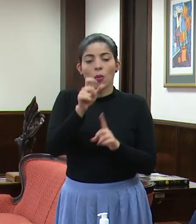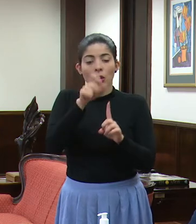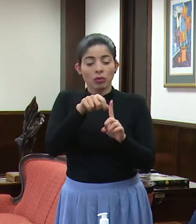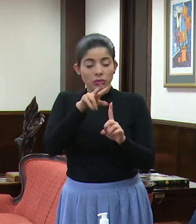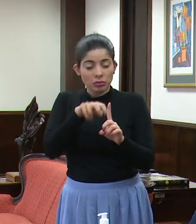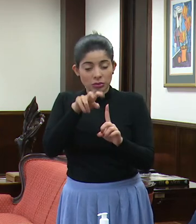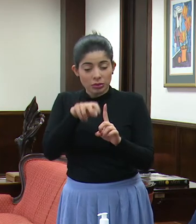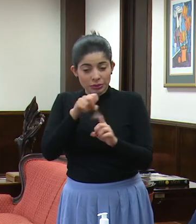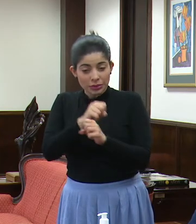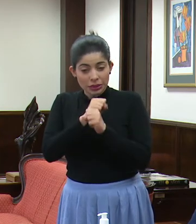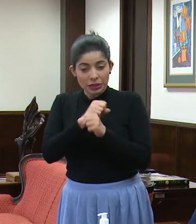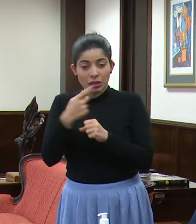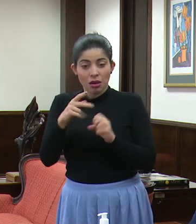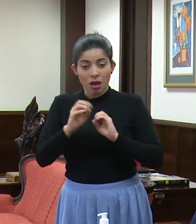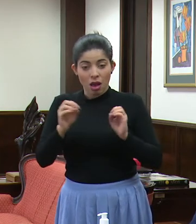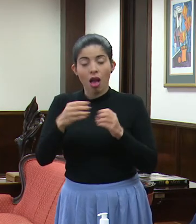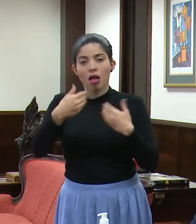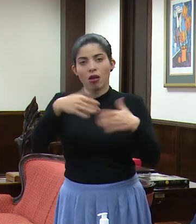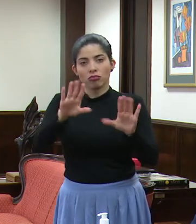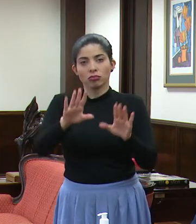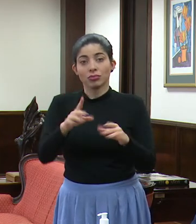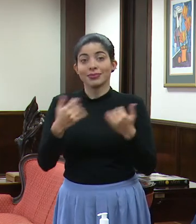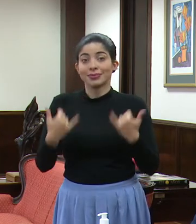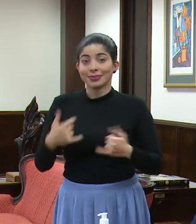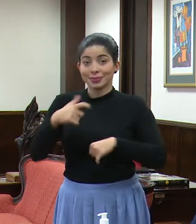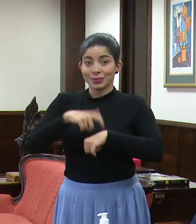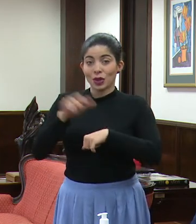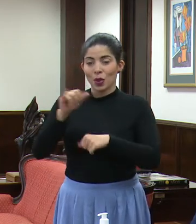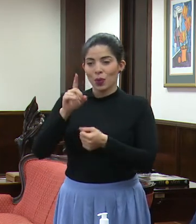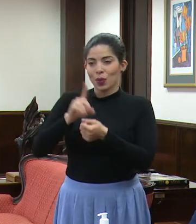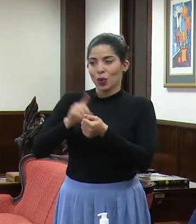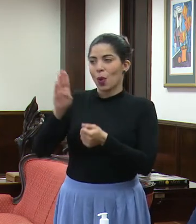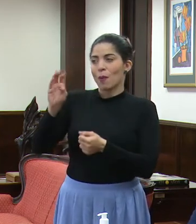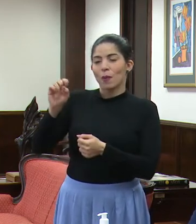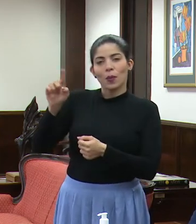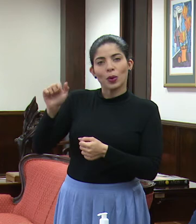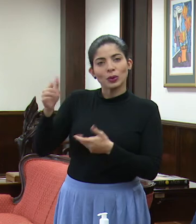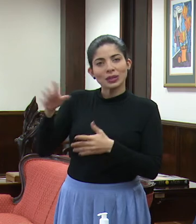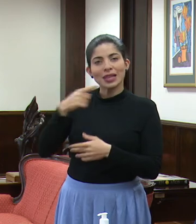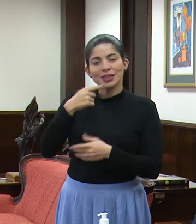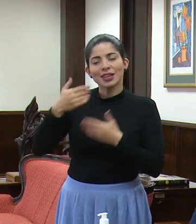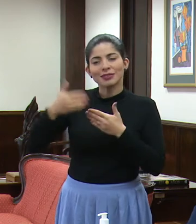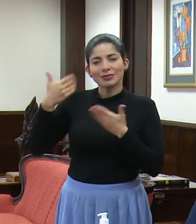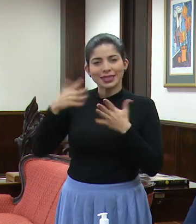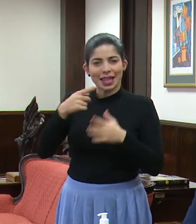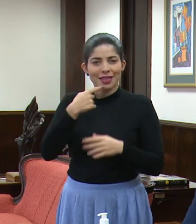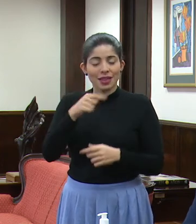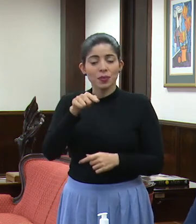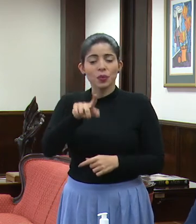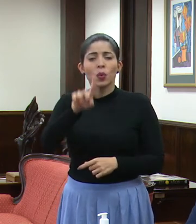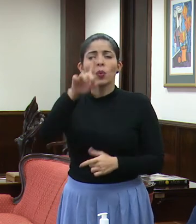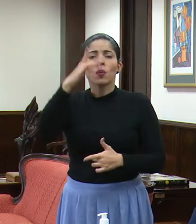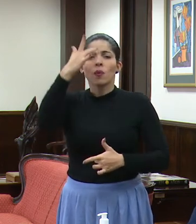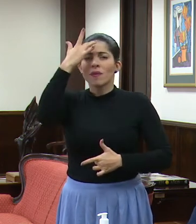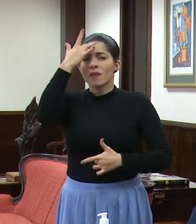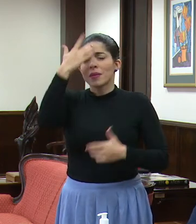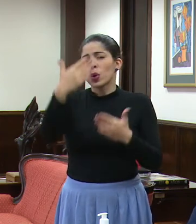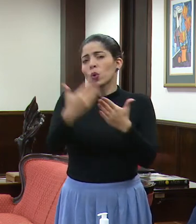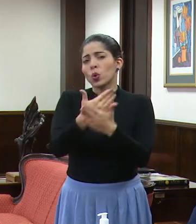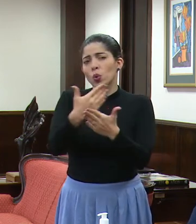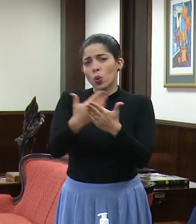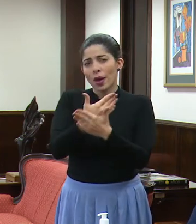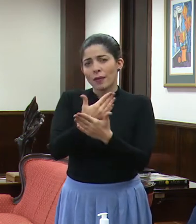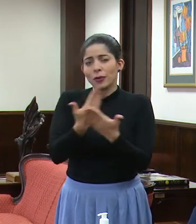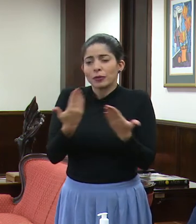y que no tenga ningún riesgo. En este momento, tal y como decía el doctor Bosa, y lo hemos hablado mucho tiempo, es una enfermedad relativamente nueva.